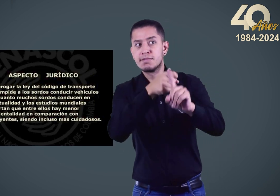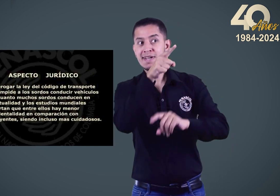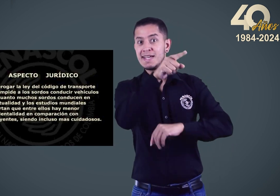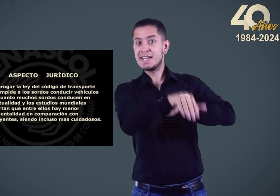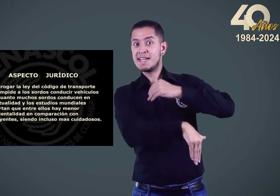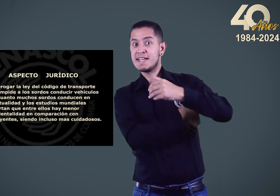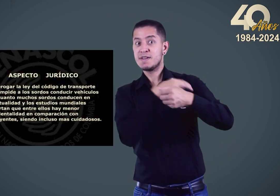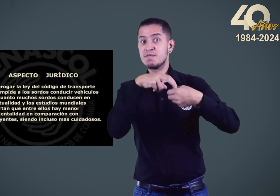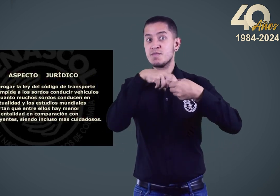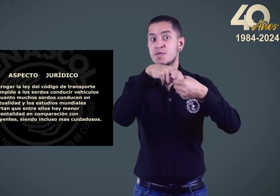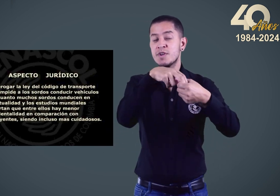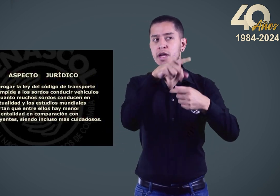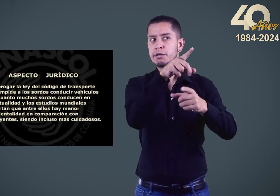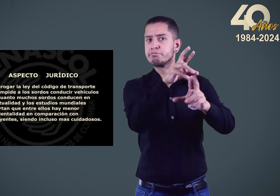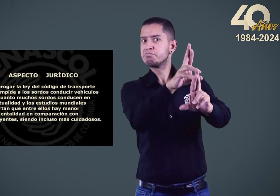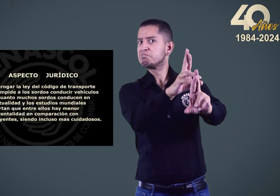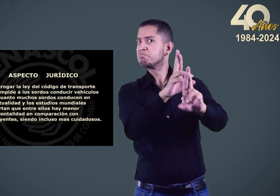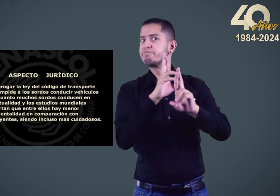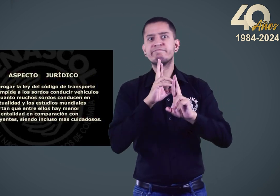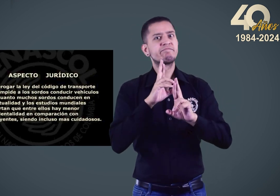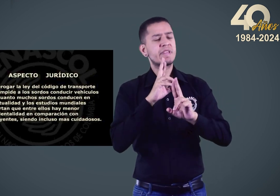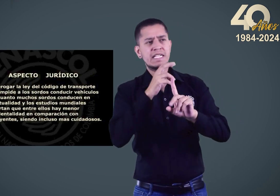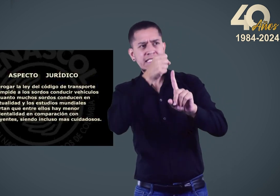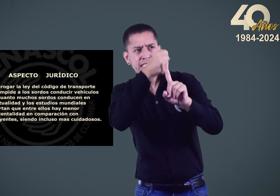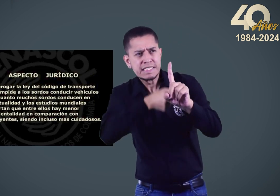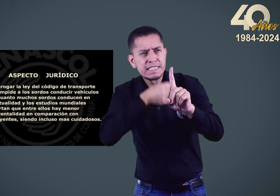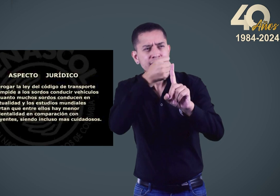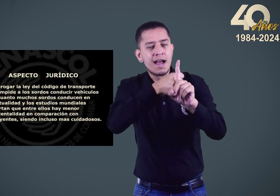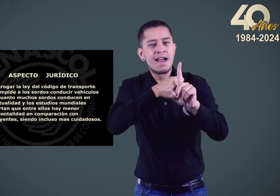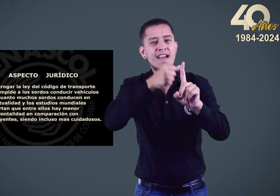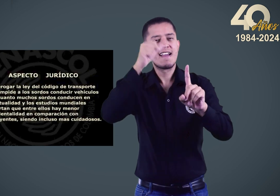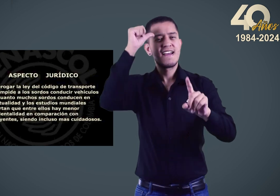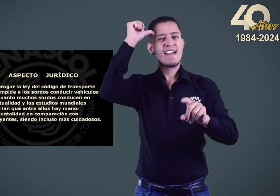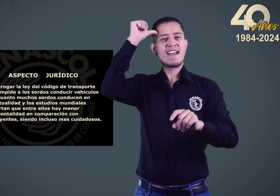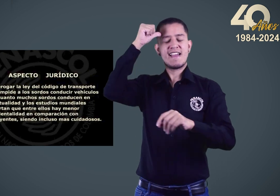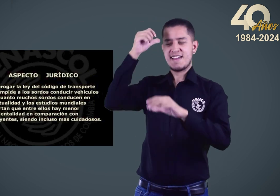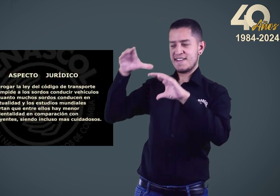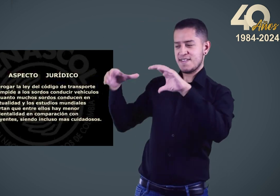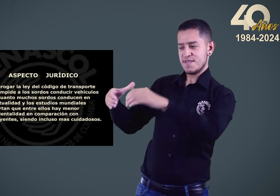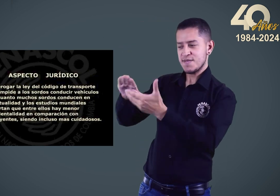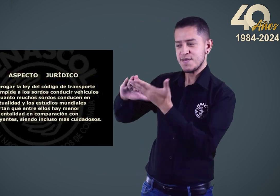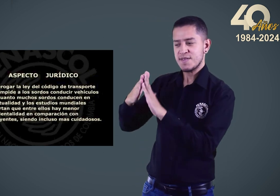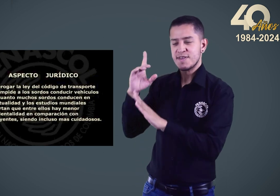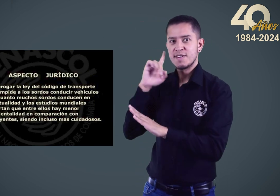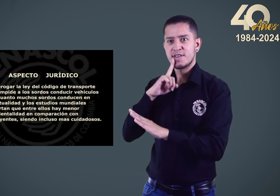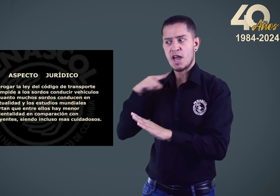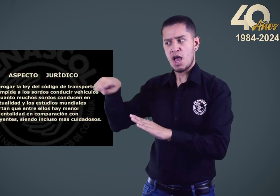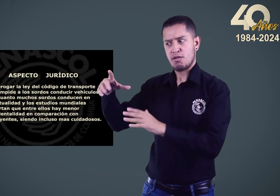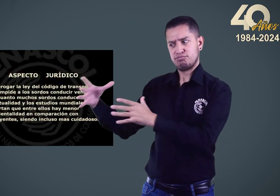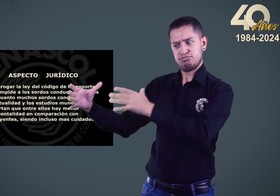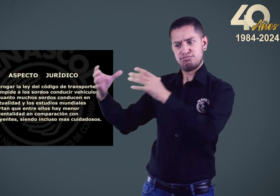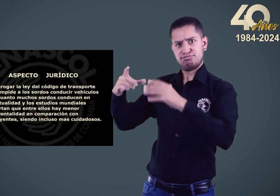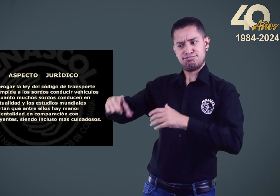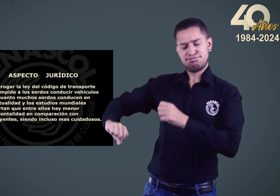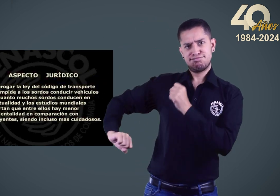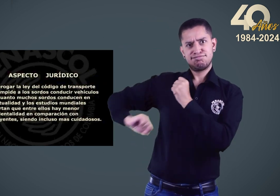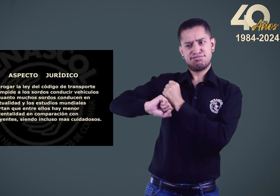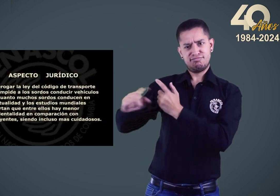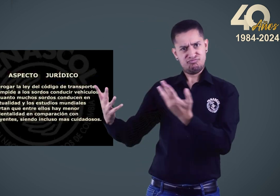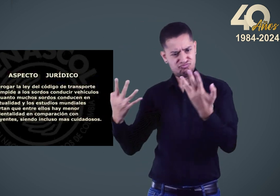2021, se realizó incidencia ante el Ministerio de Transporte en donde no se tuvo respuesta. Recordamos entonces, con esta incidencia,